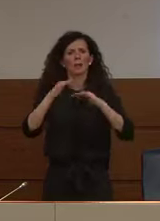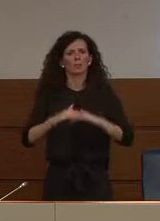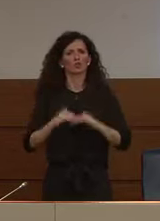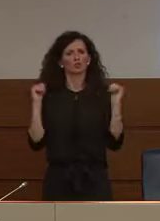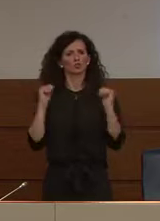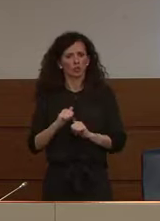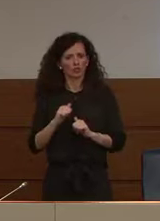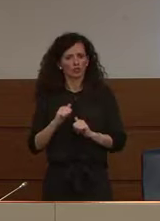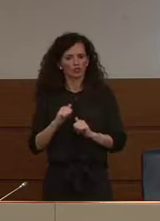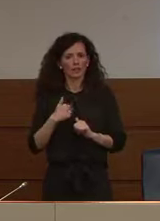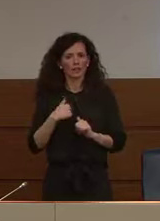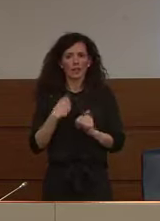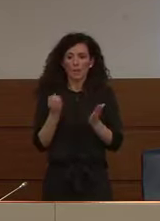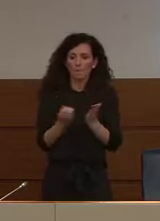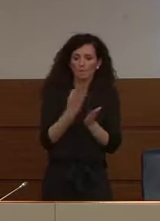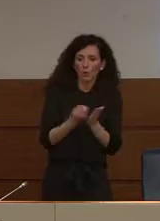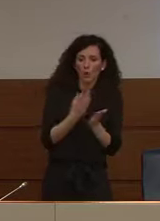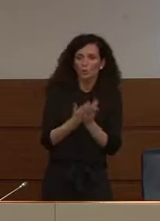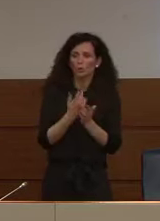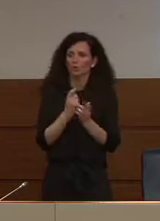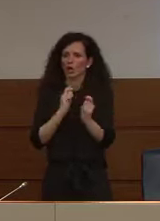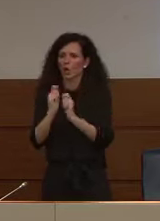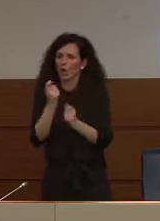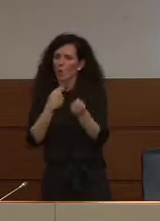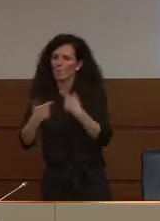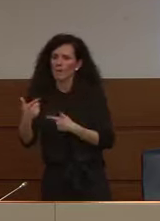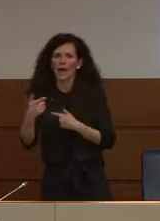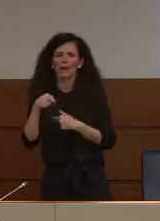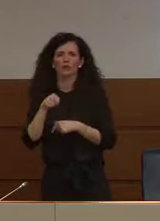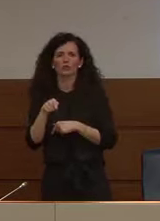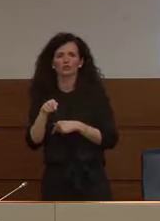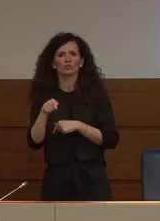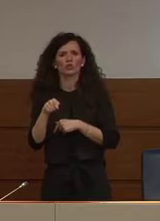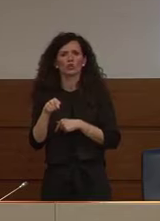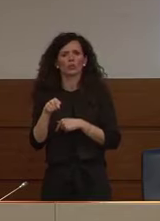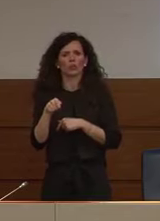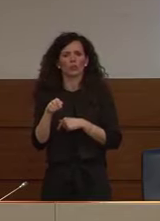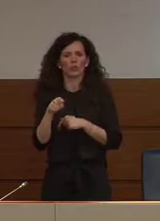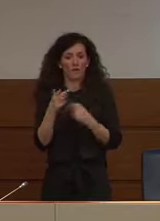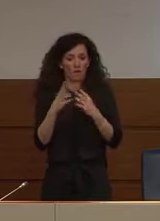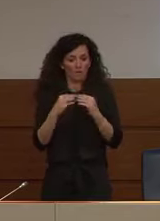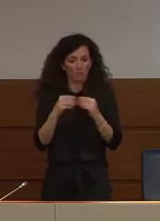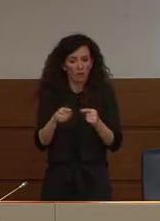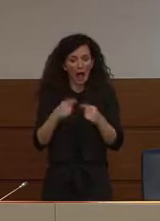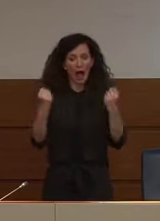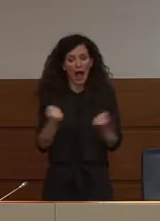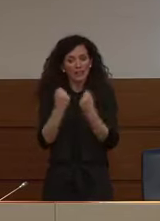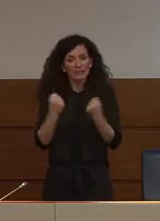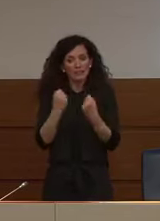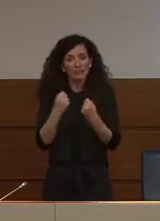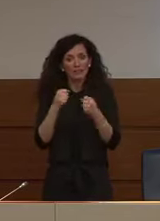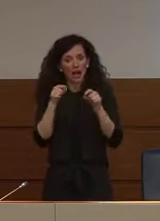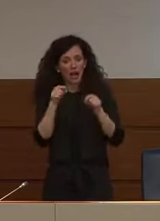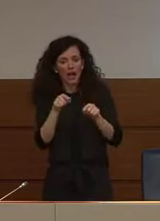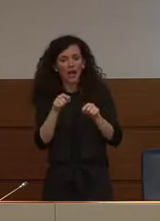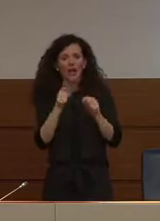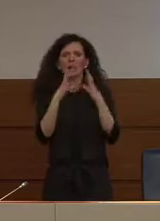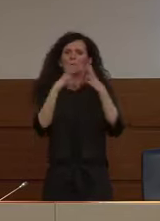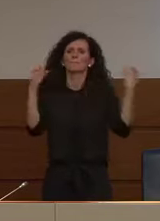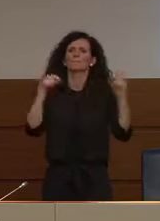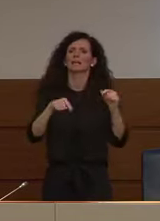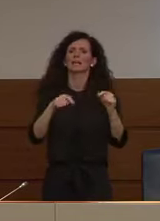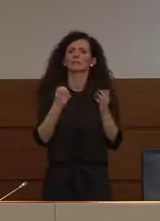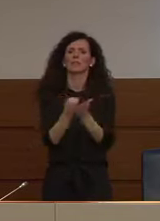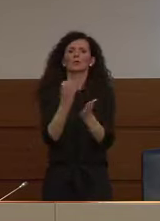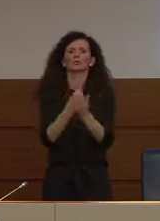produce e non commercializza né tantomeno fa un'attività di impresa sulla